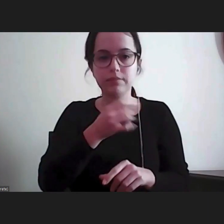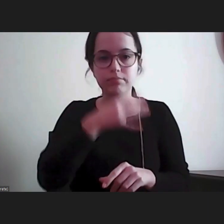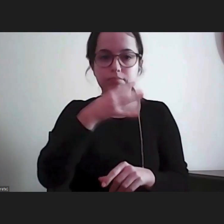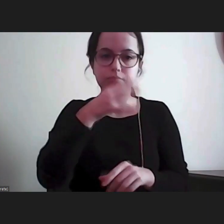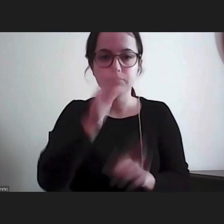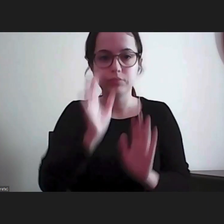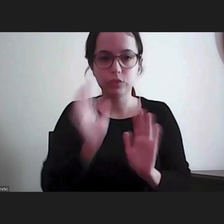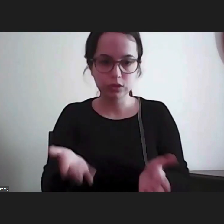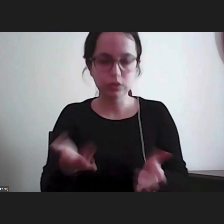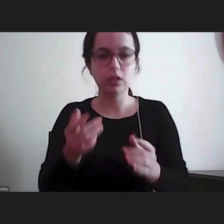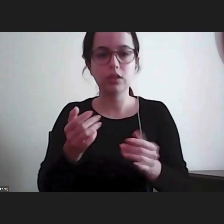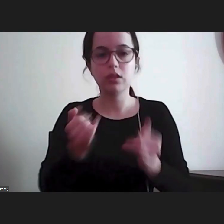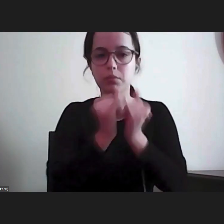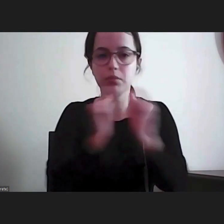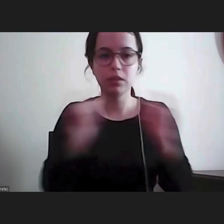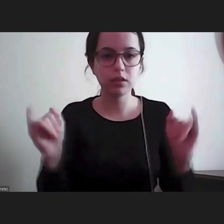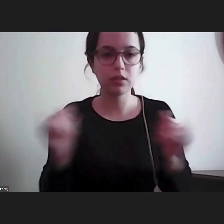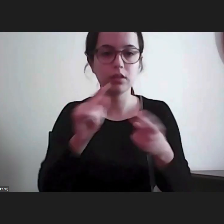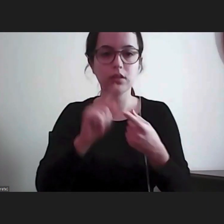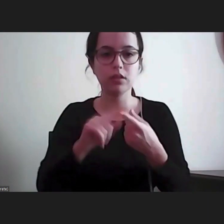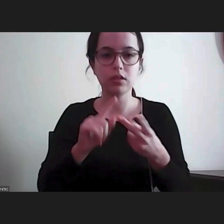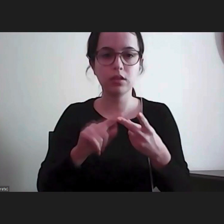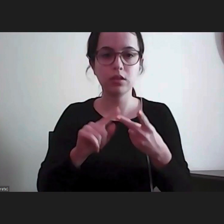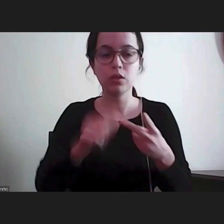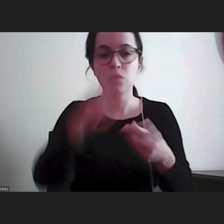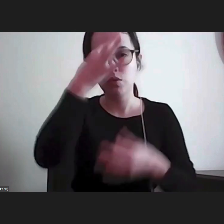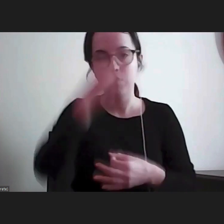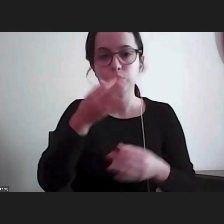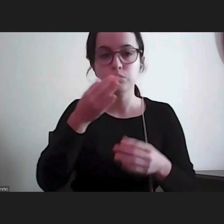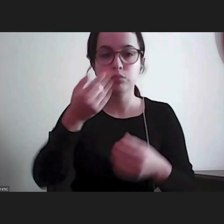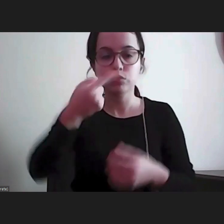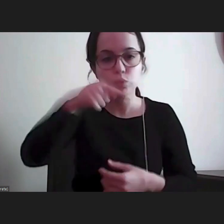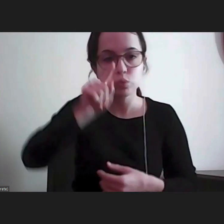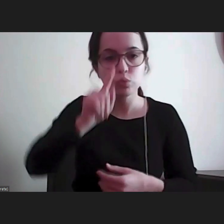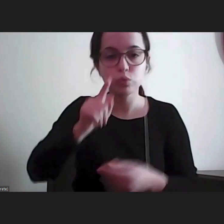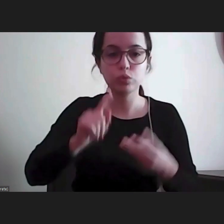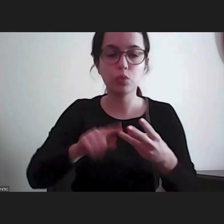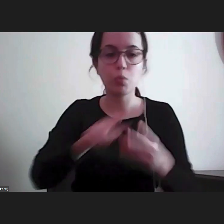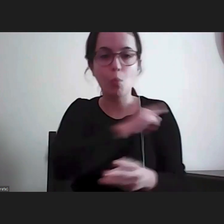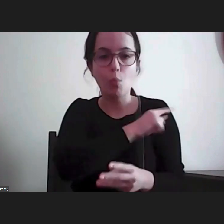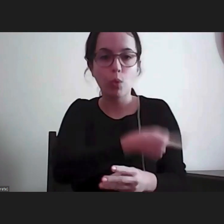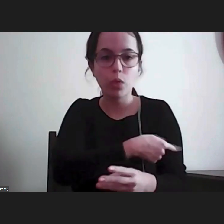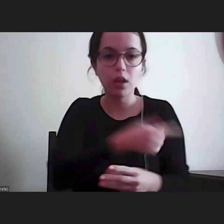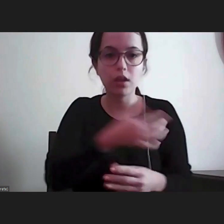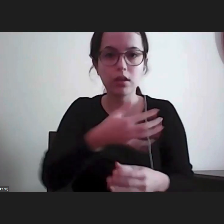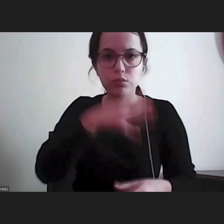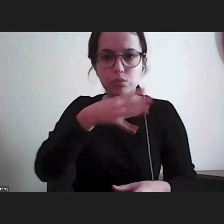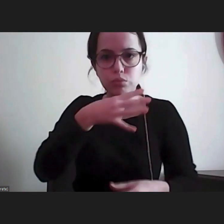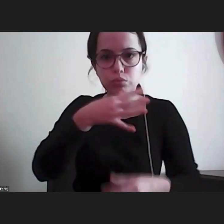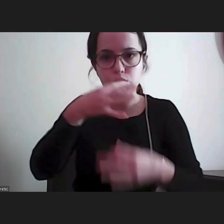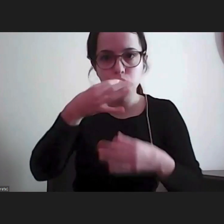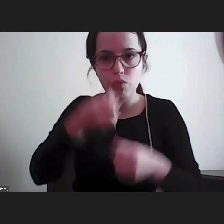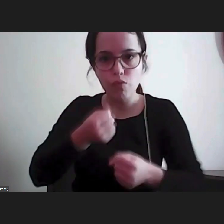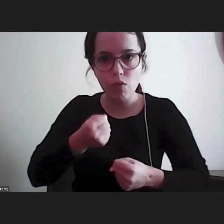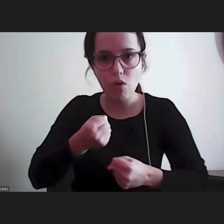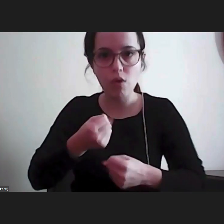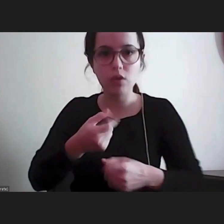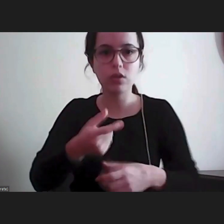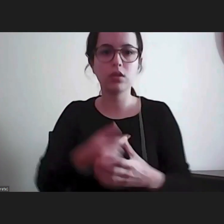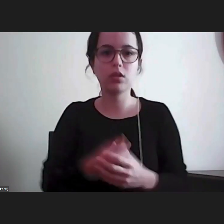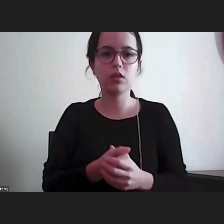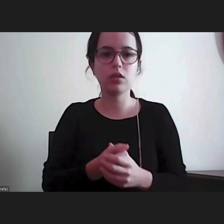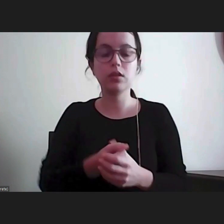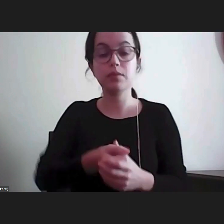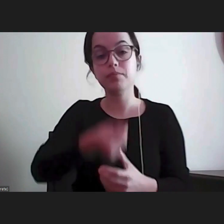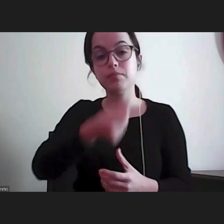a sua independência, o carácter informal, os poderes persuasivos, o Provedor de Justiça acolheu as